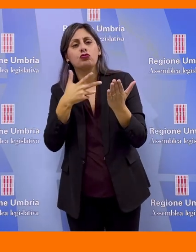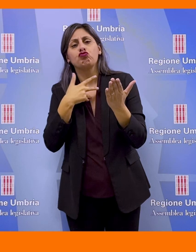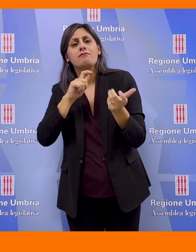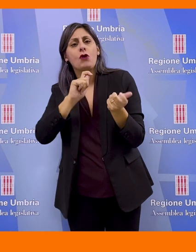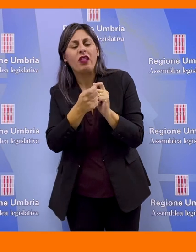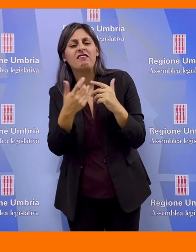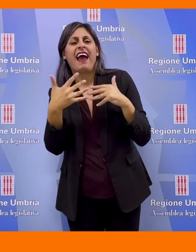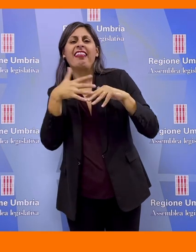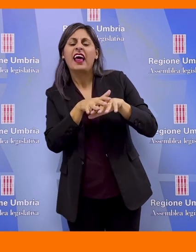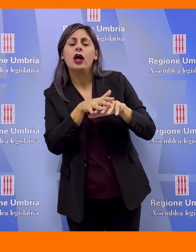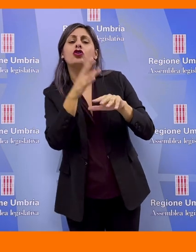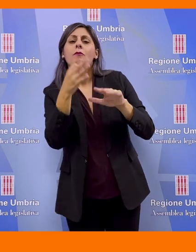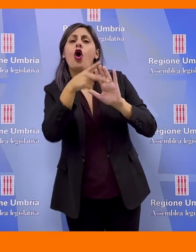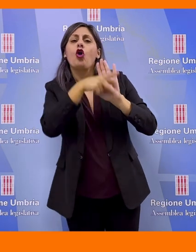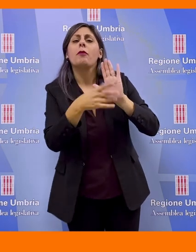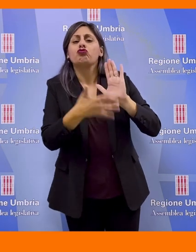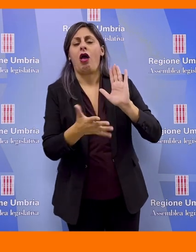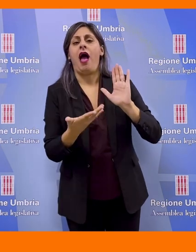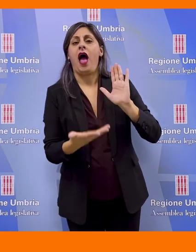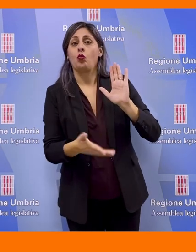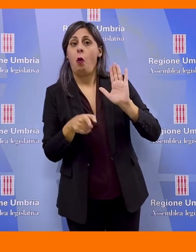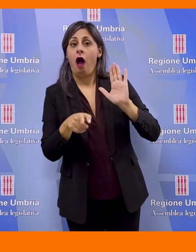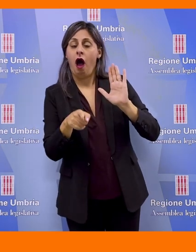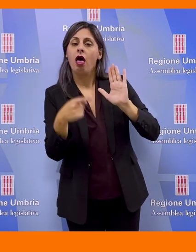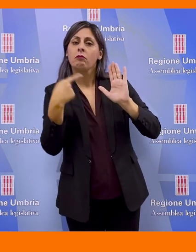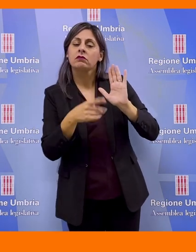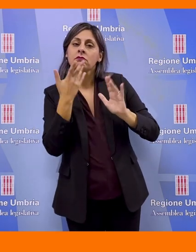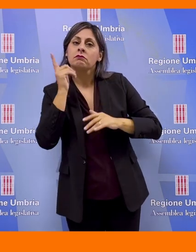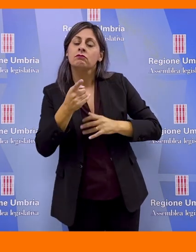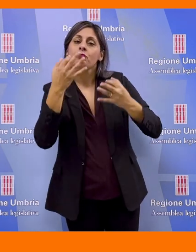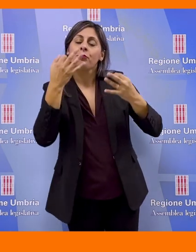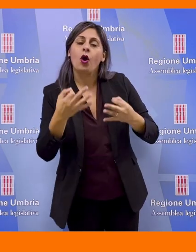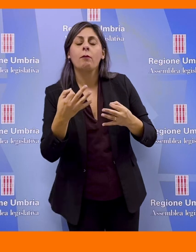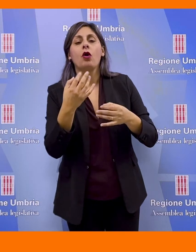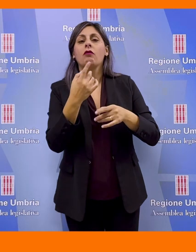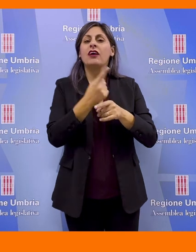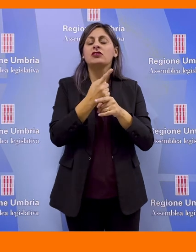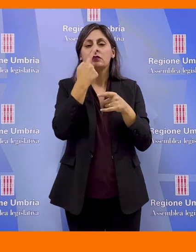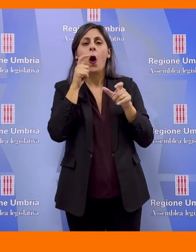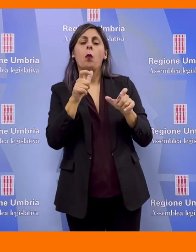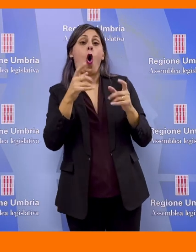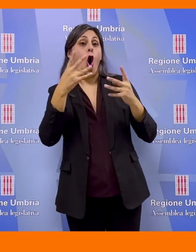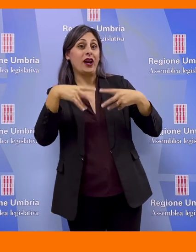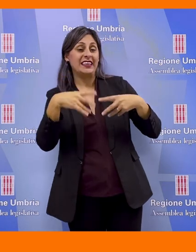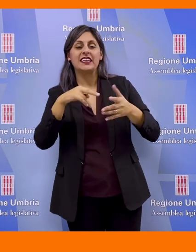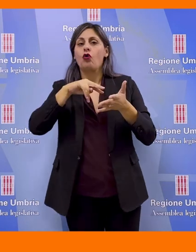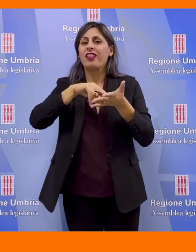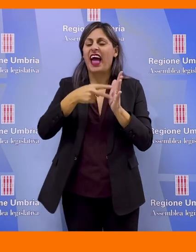modifiche e integrazioni a norme vigenti dettate da esigenze di carattere organizzativo, tecnico o